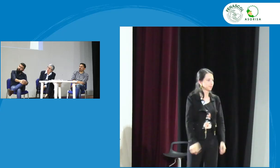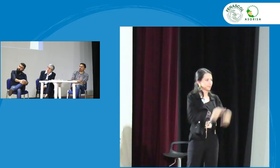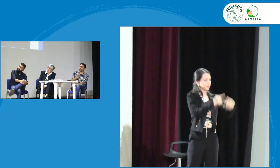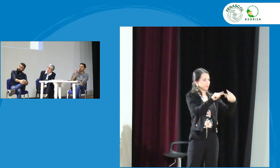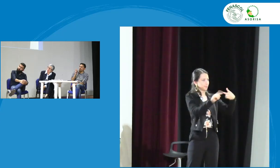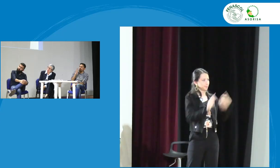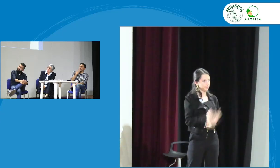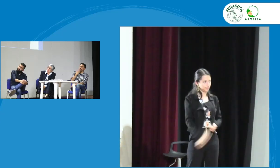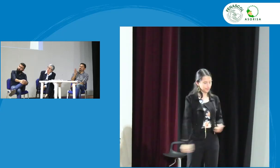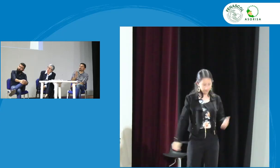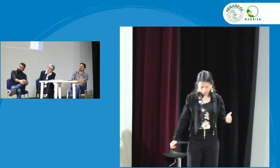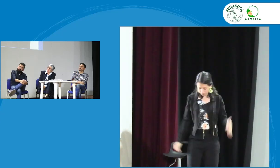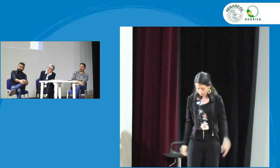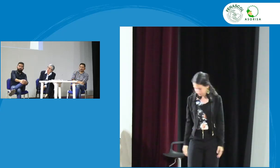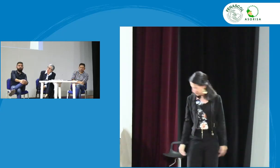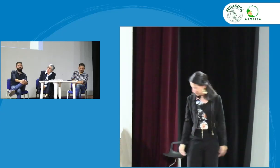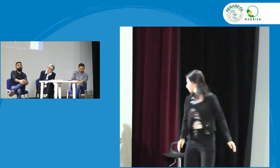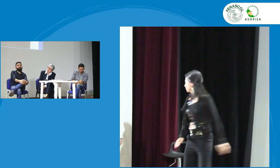y esto puede contribuir a la planeación lingüística